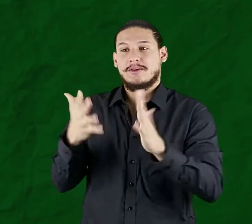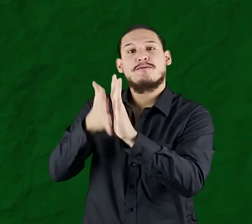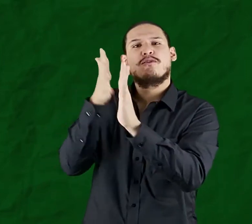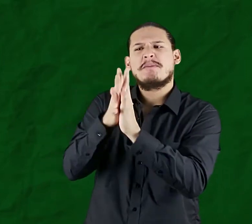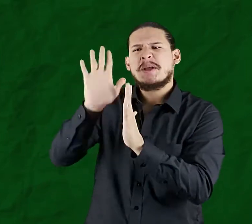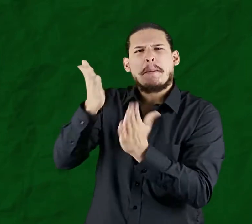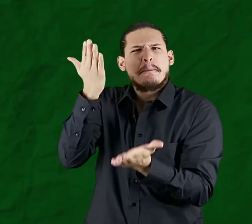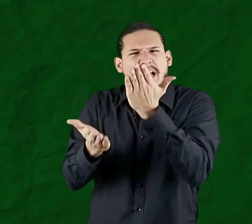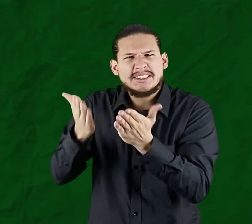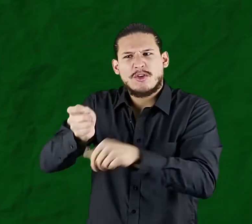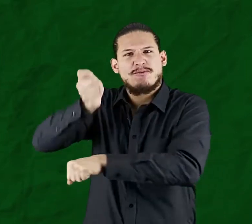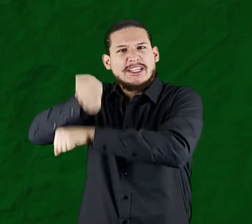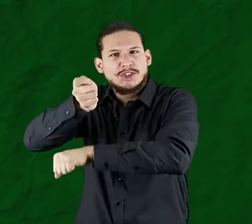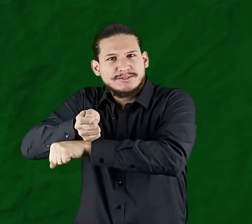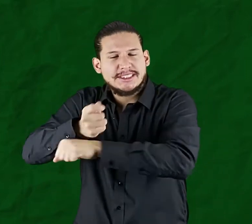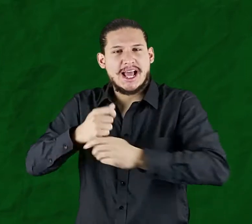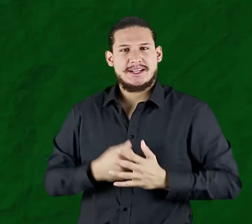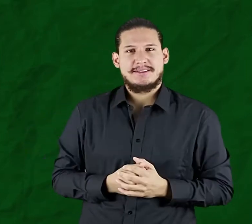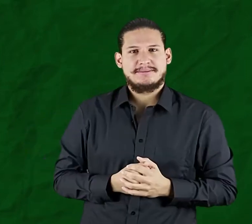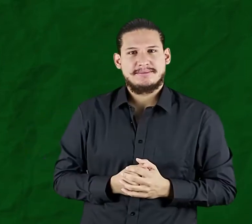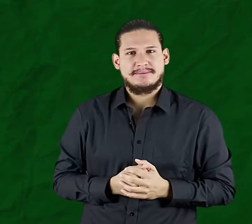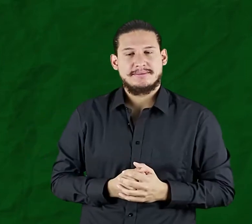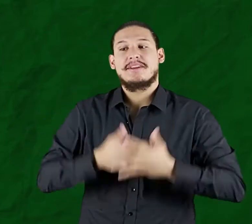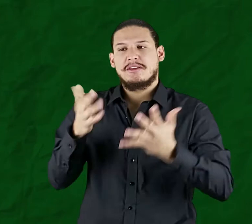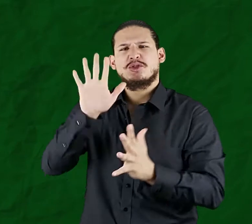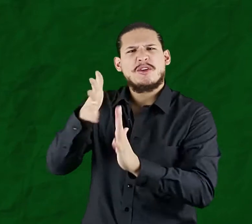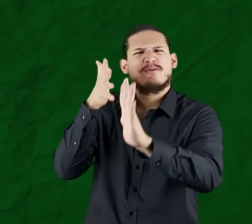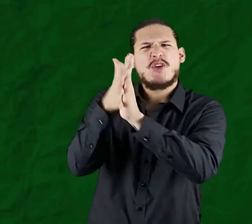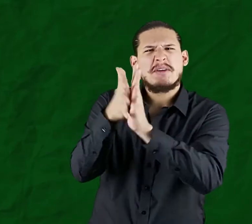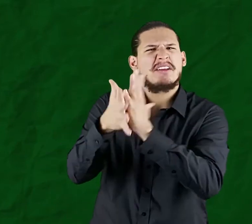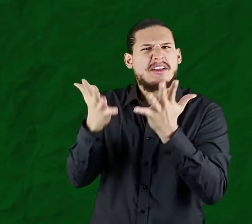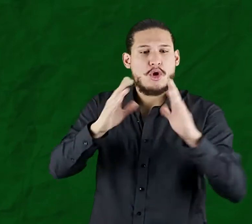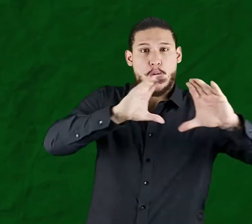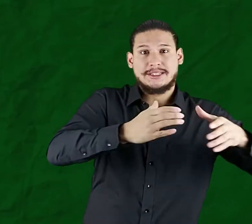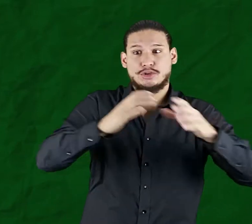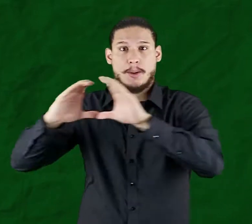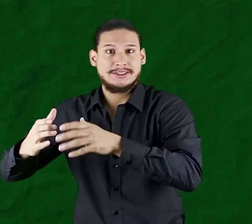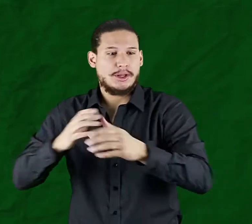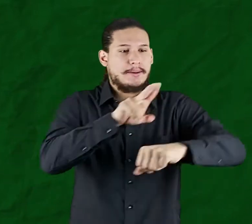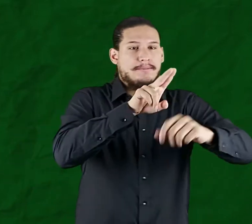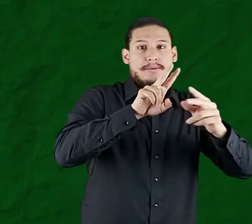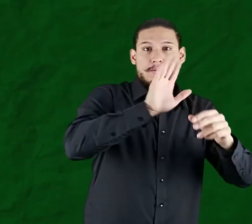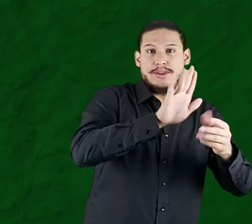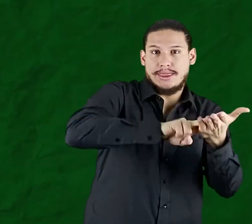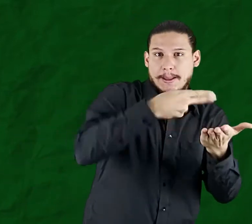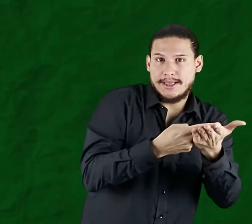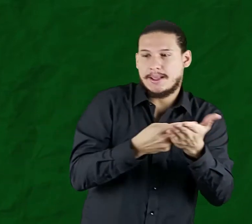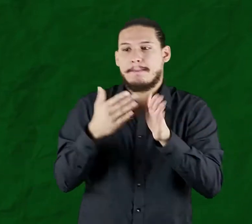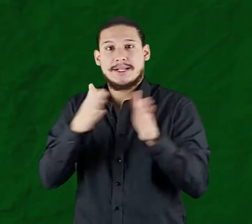Directivo. Se dio a conocer los estados financieros y dictamen de la Revisoría Fiscal. Las comisiones de planeación lingüística